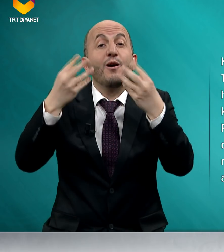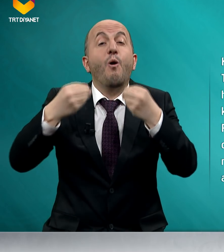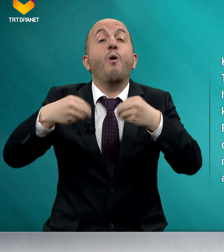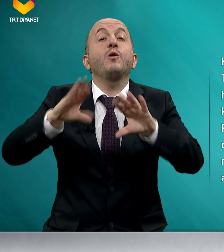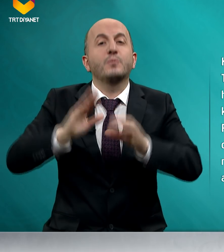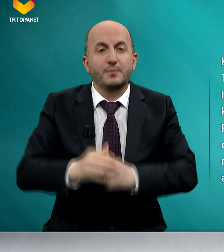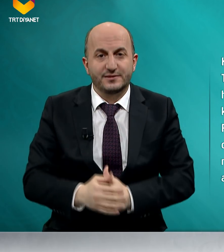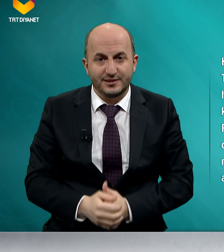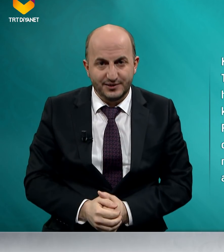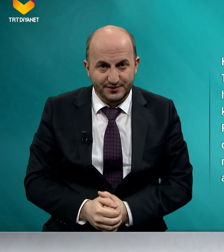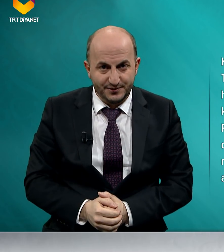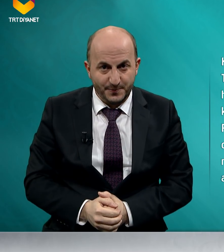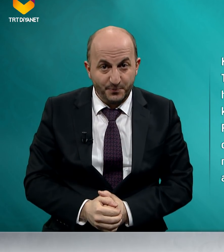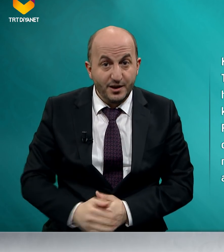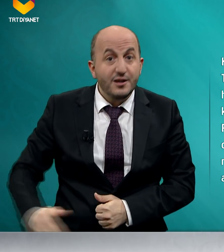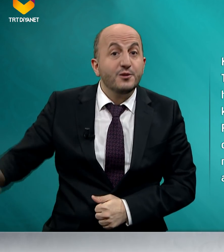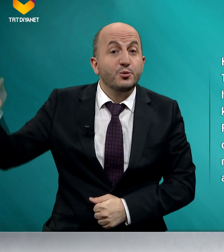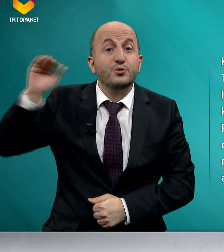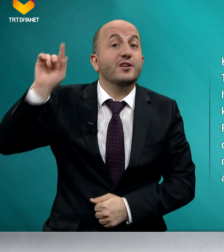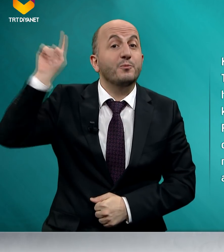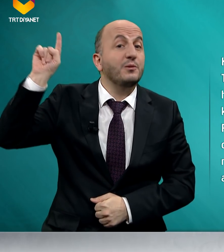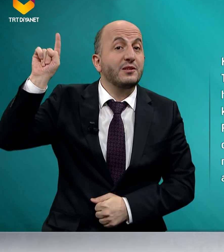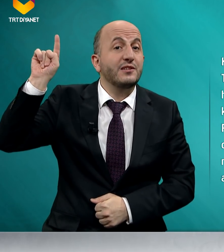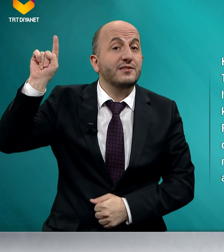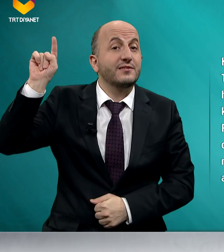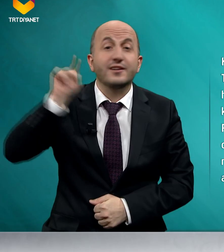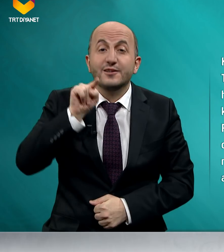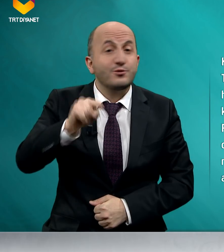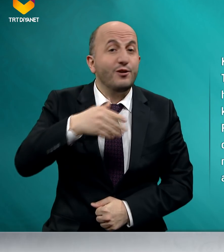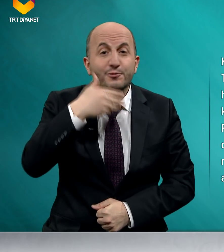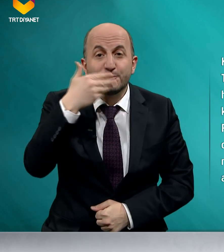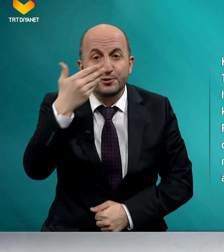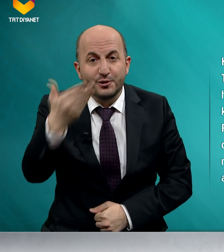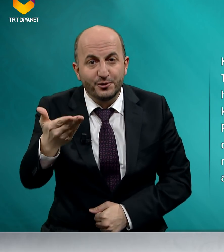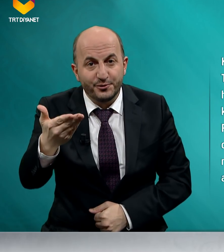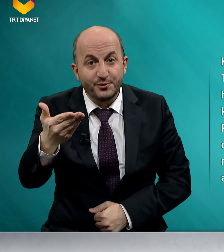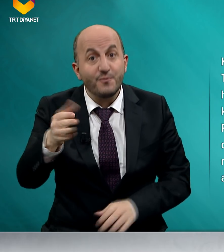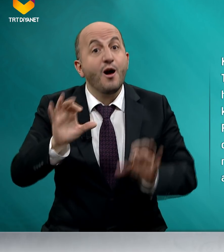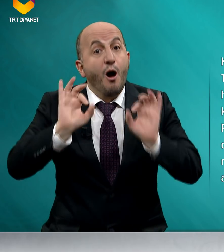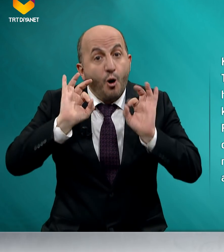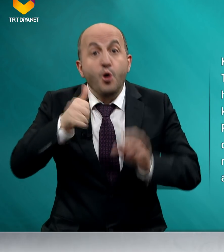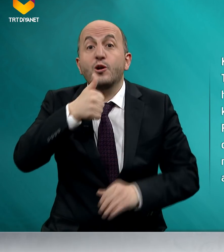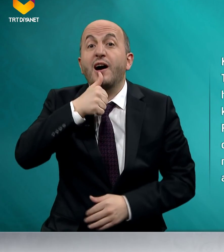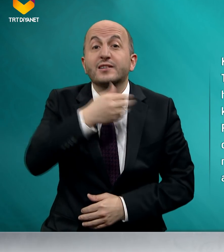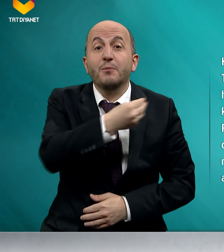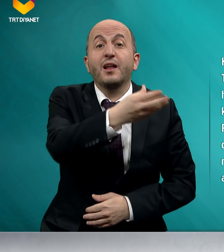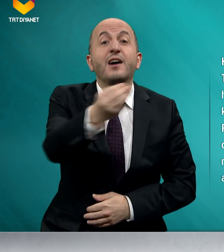olmamasıdır. Yüce Rabbimiz şöyle buyuruyor, öyle adamlar